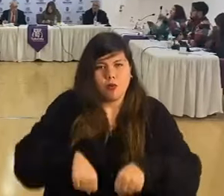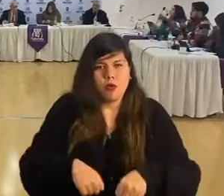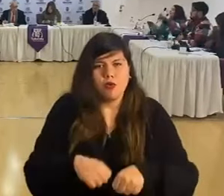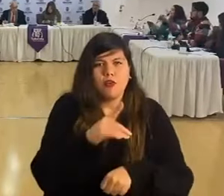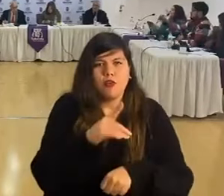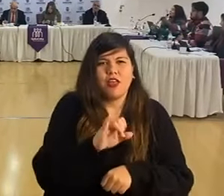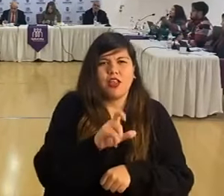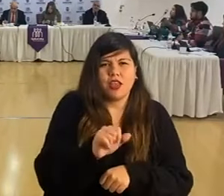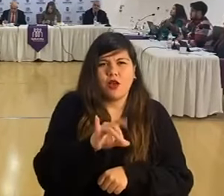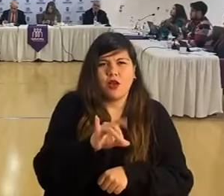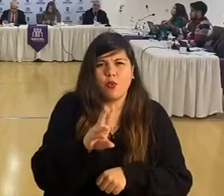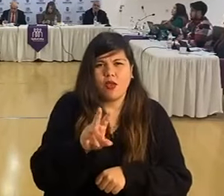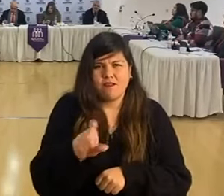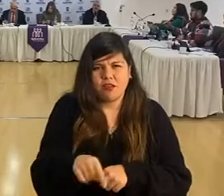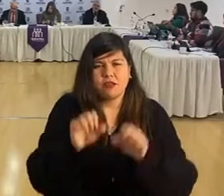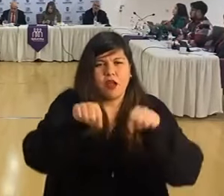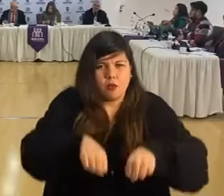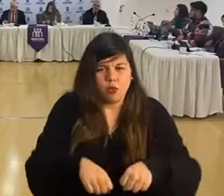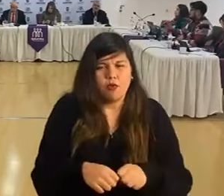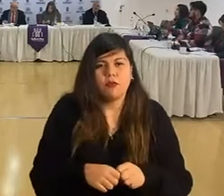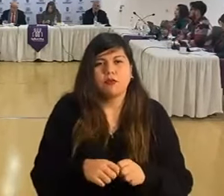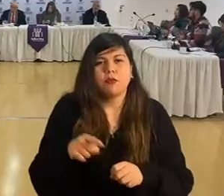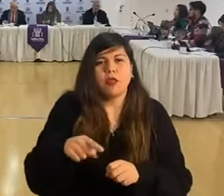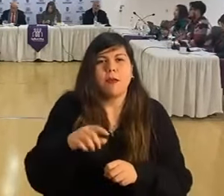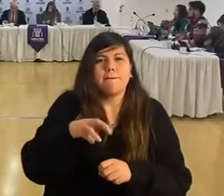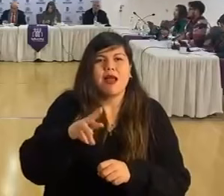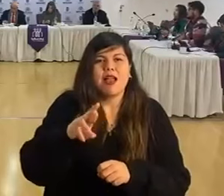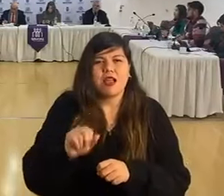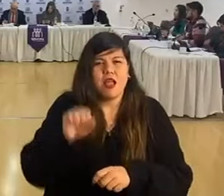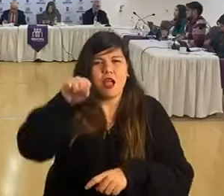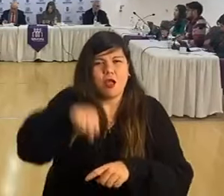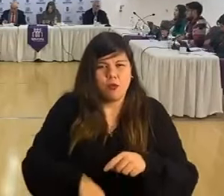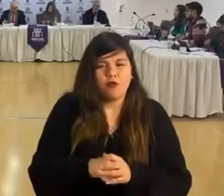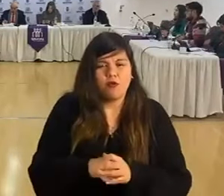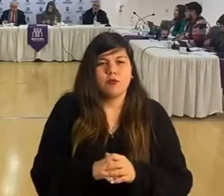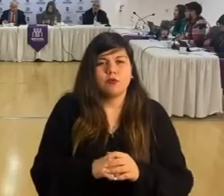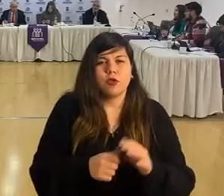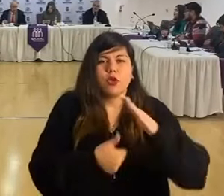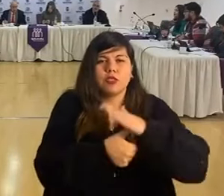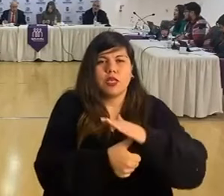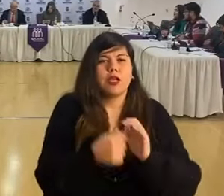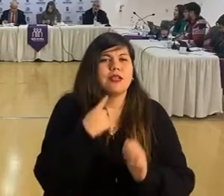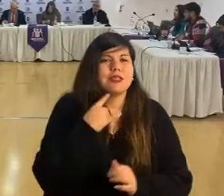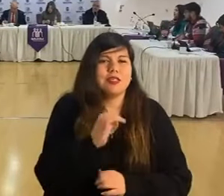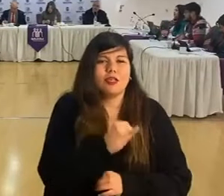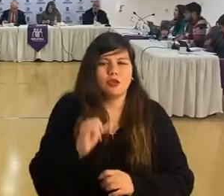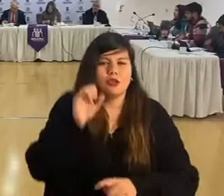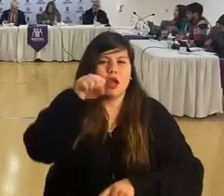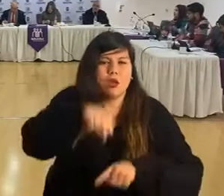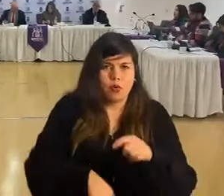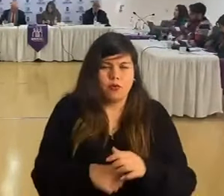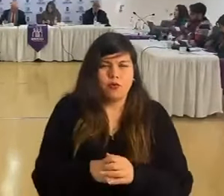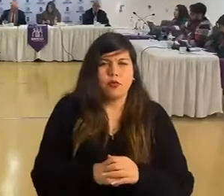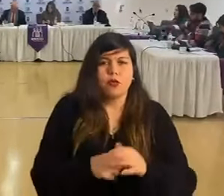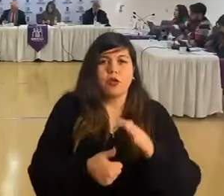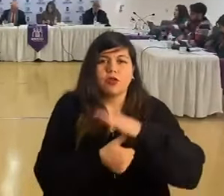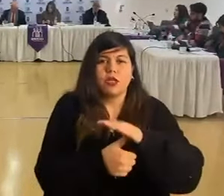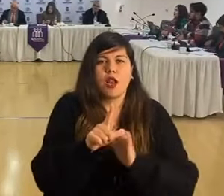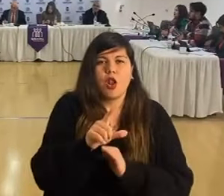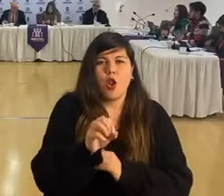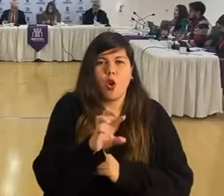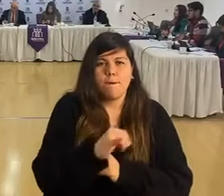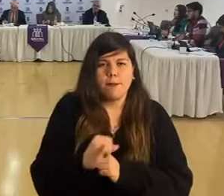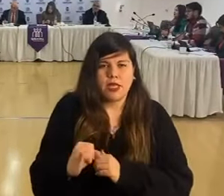Daniela Cuevas? Apruebo. ¿Consejala María Guindo? Apruebo. ¿Consejala Nicolás Quiroz? Apruebo. ¿Consejala Gonzalo